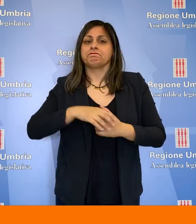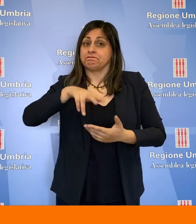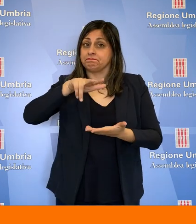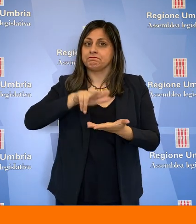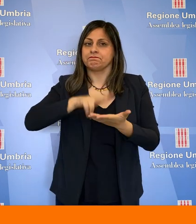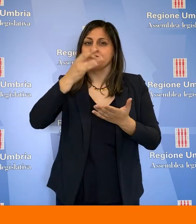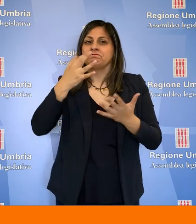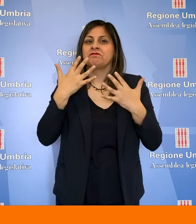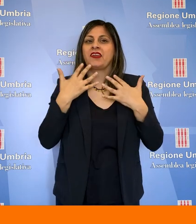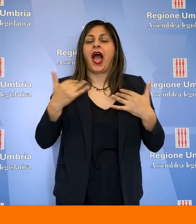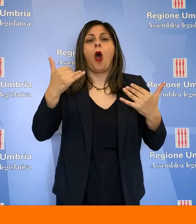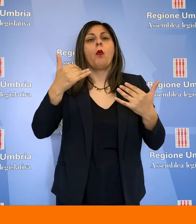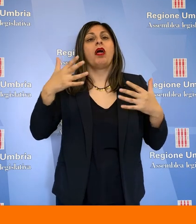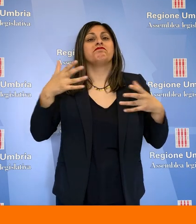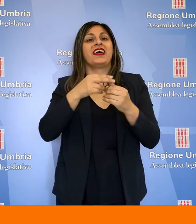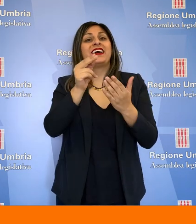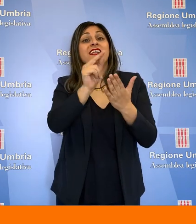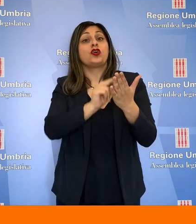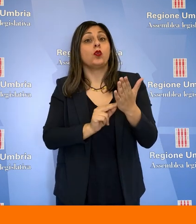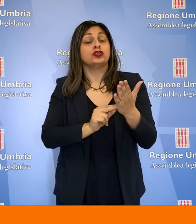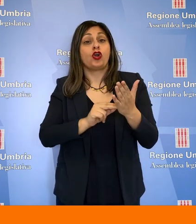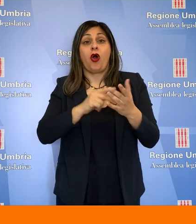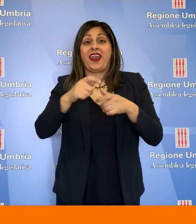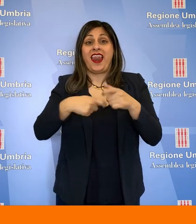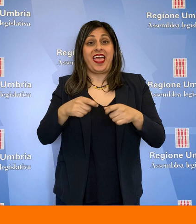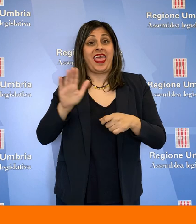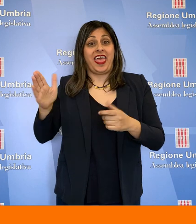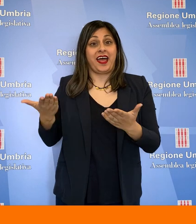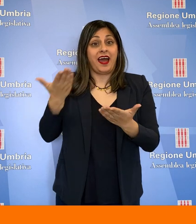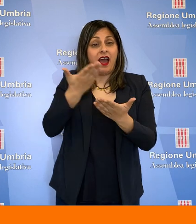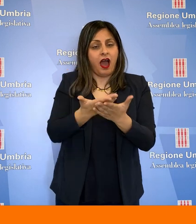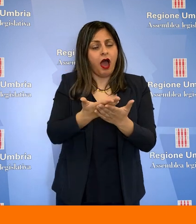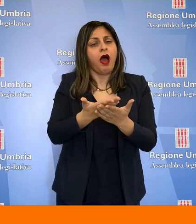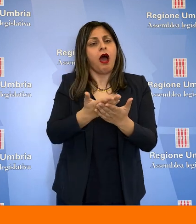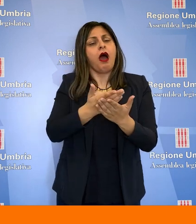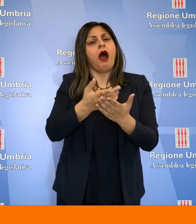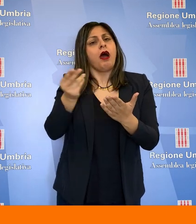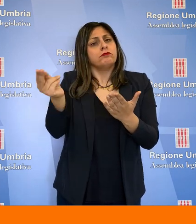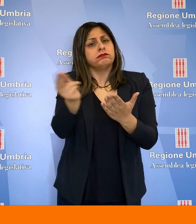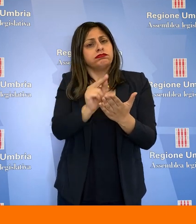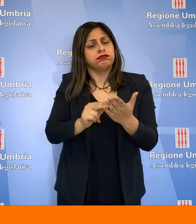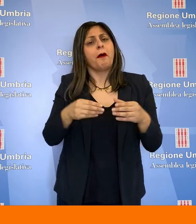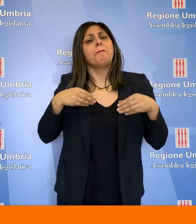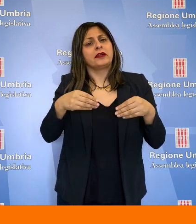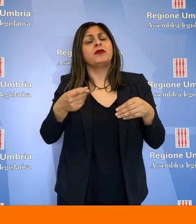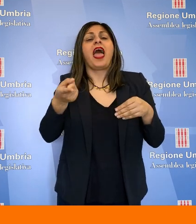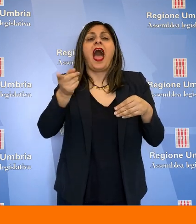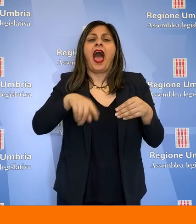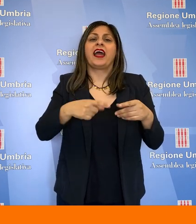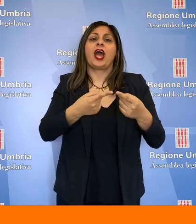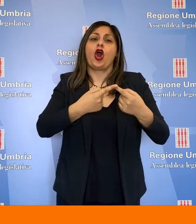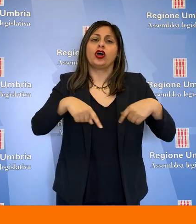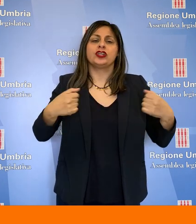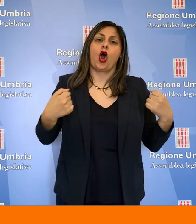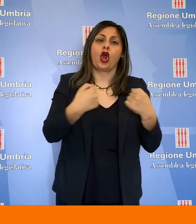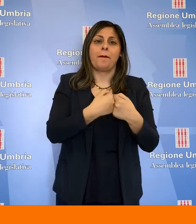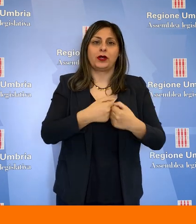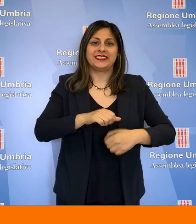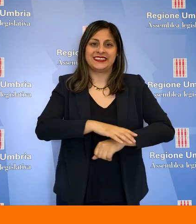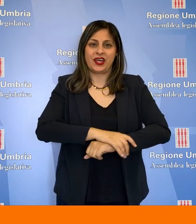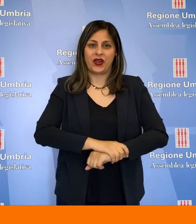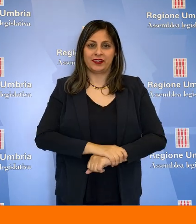nuovo ospedale a Terni. Approvata infatti in aula una risoluzione della Lega, alla cui stesura hanno